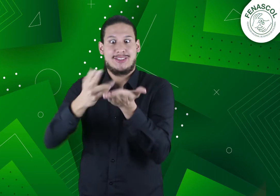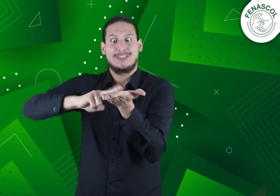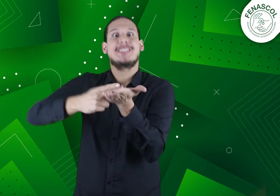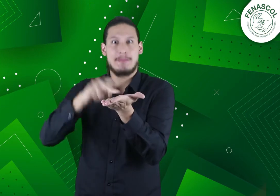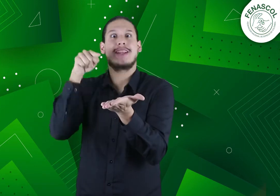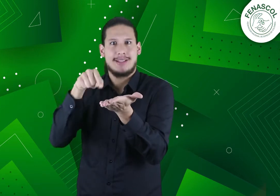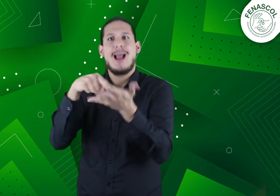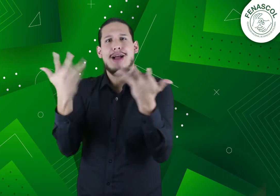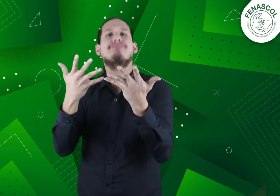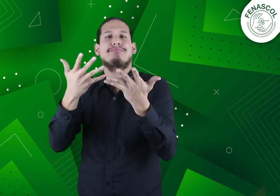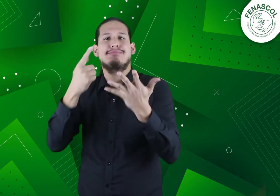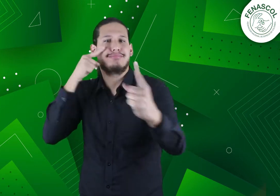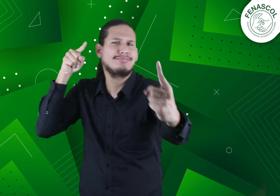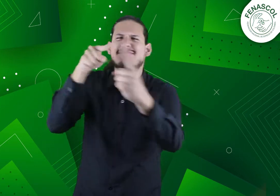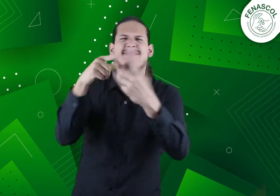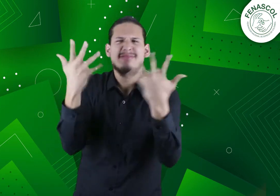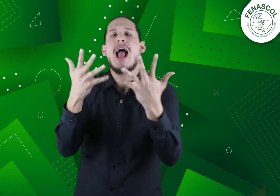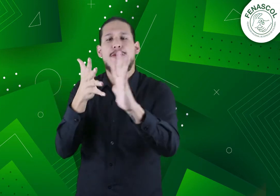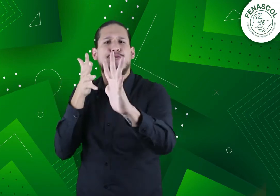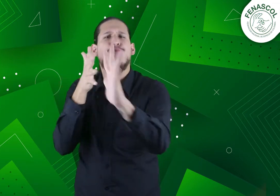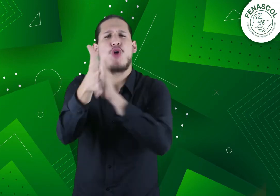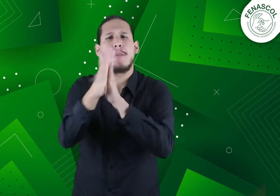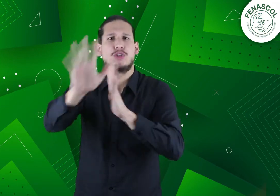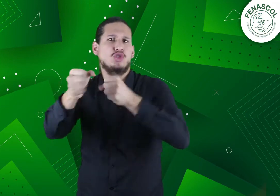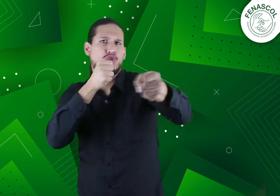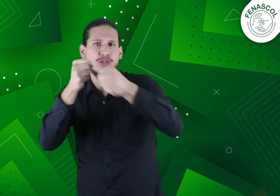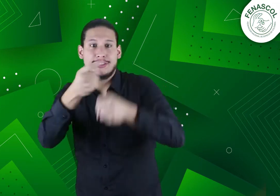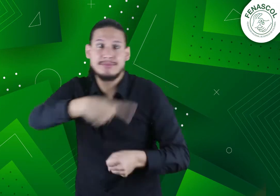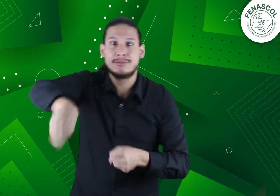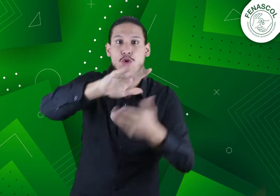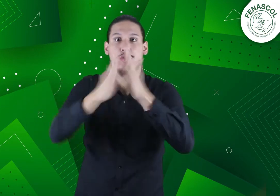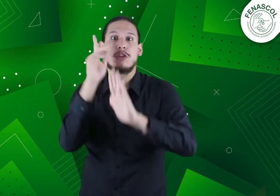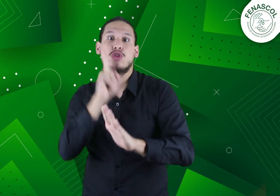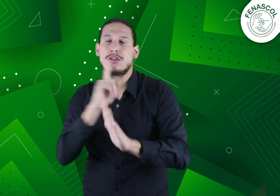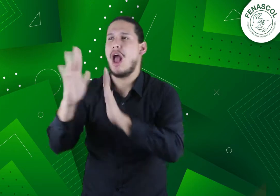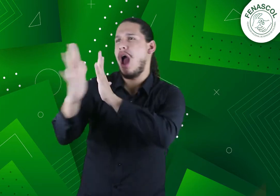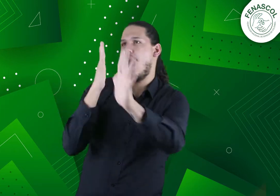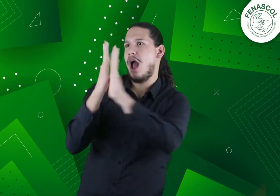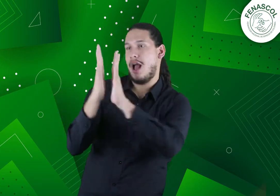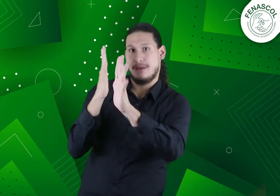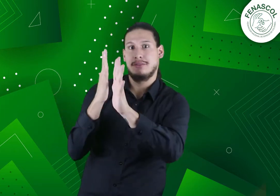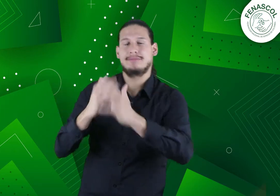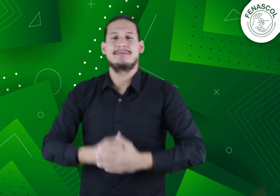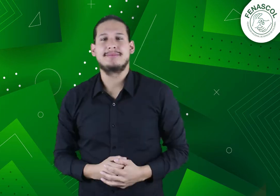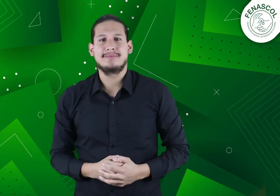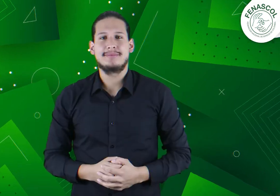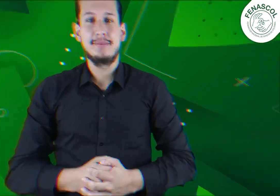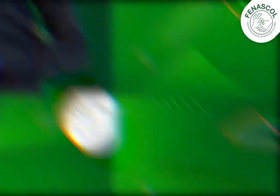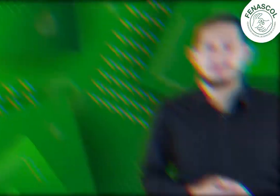en lengua de señas colombiana, con el objetivo de garantizar la información accesible para la población sorda del